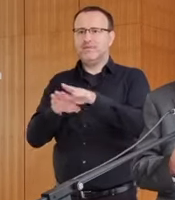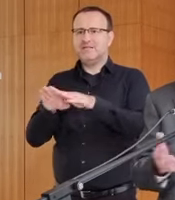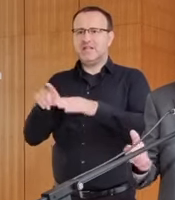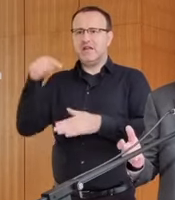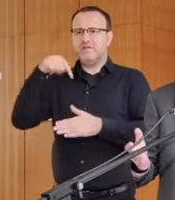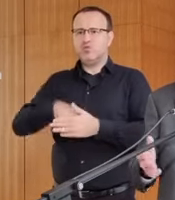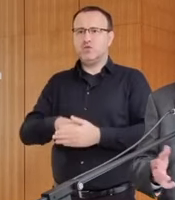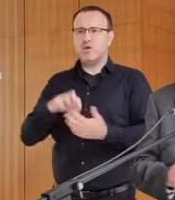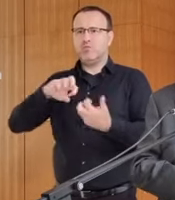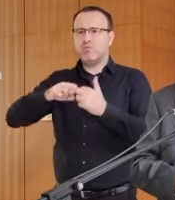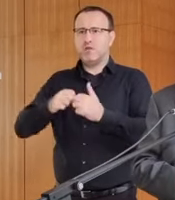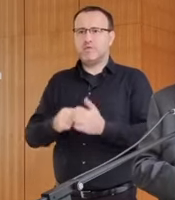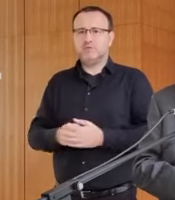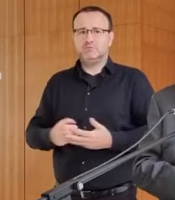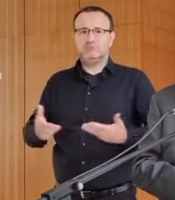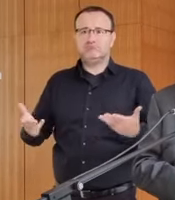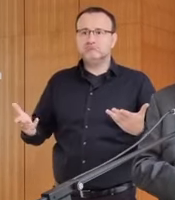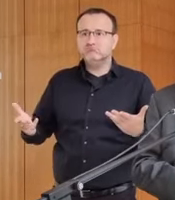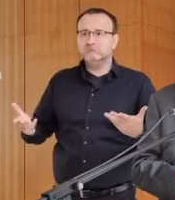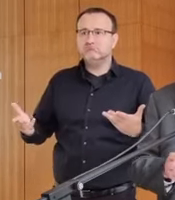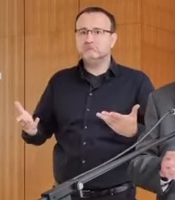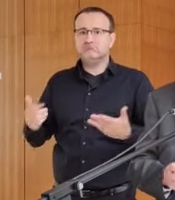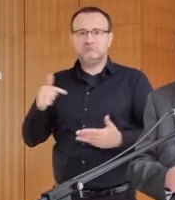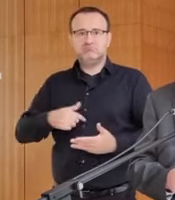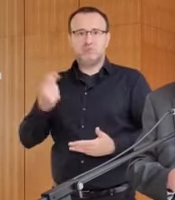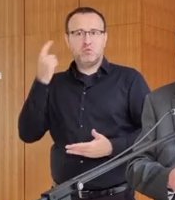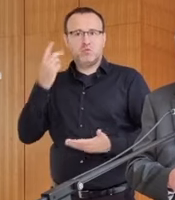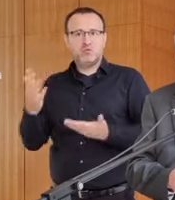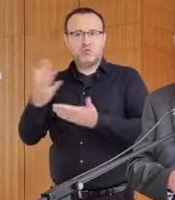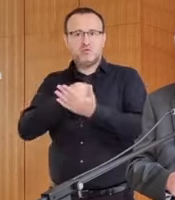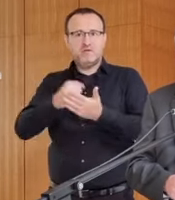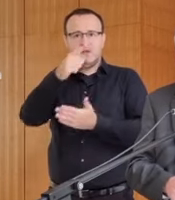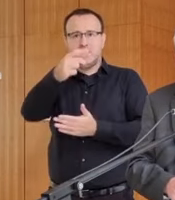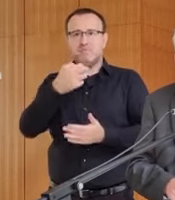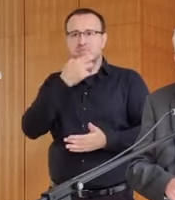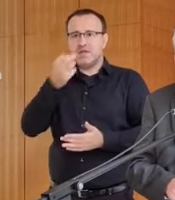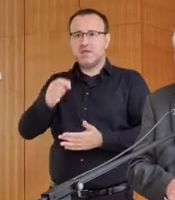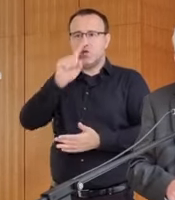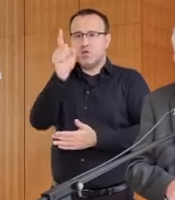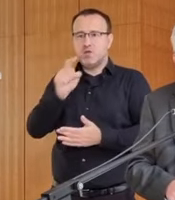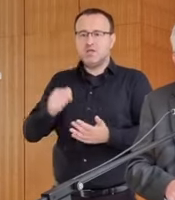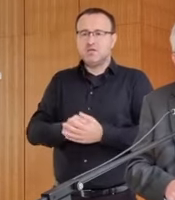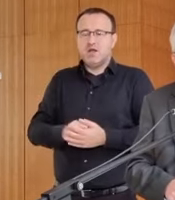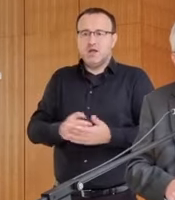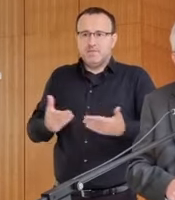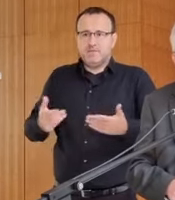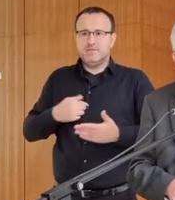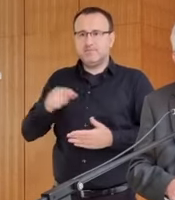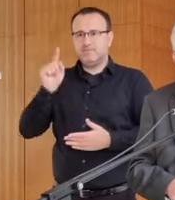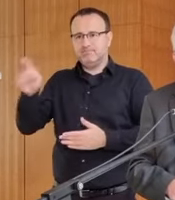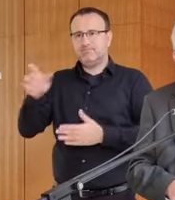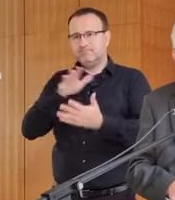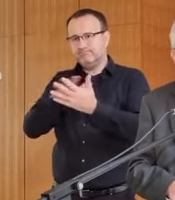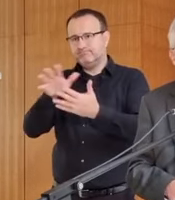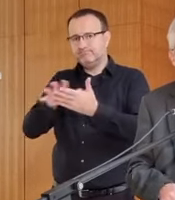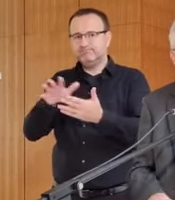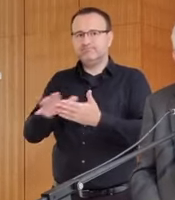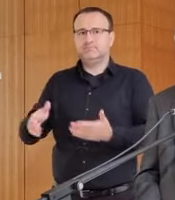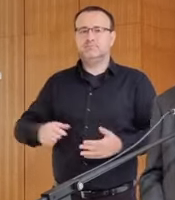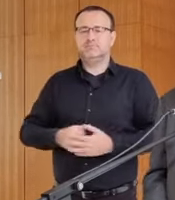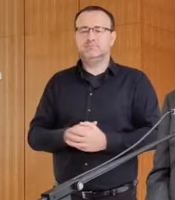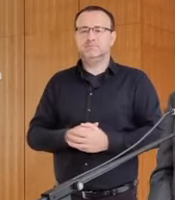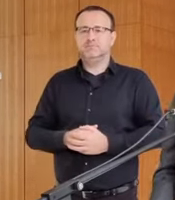Ale áno, tak už aj na základe tejto otázky to nechám preveriť. Prídem na úrad.